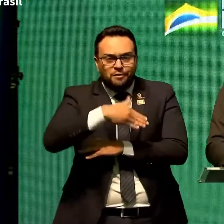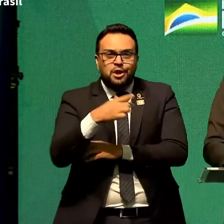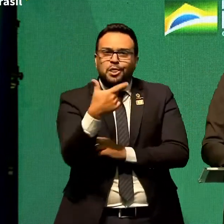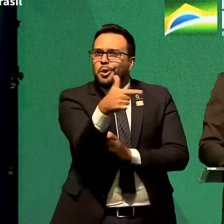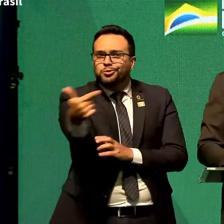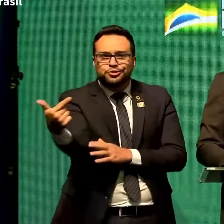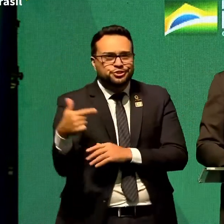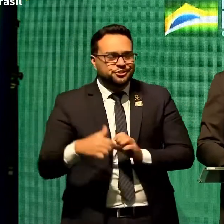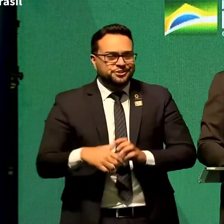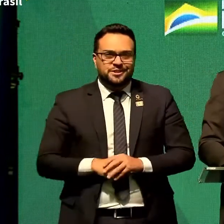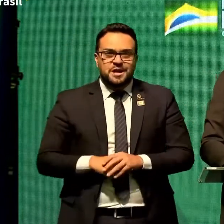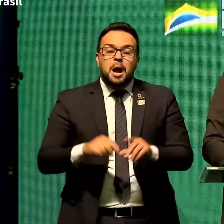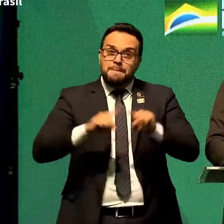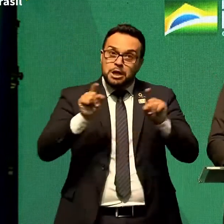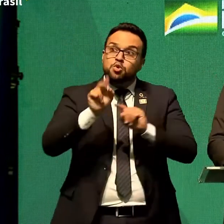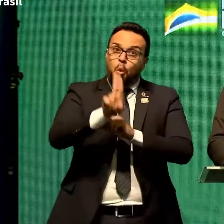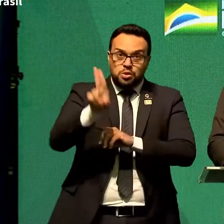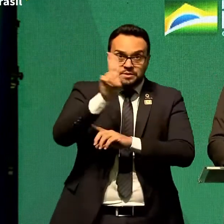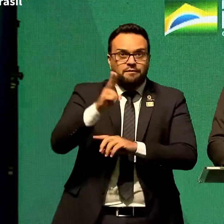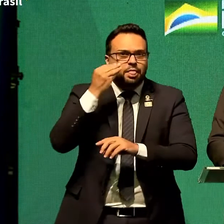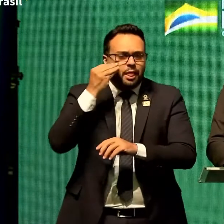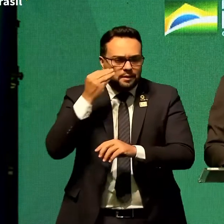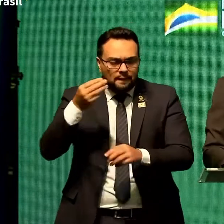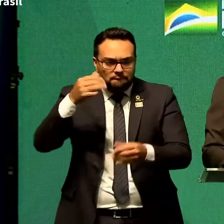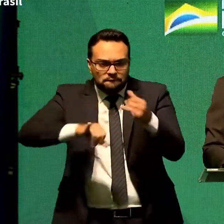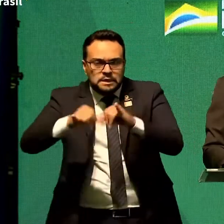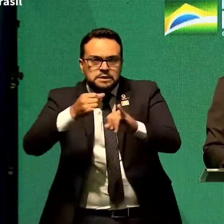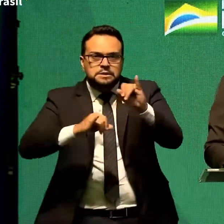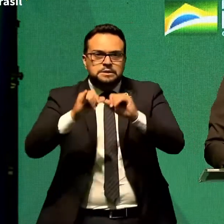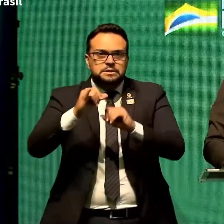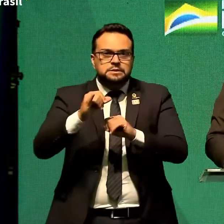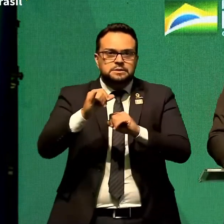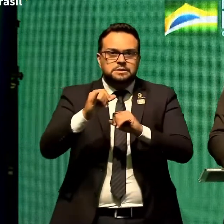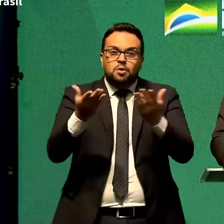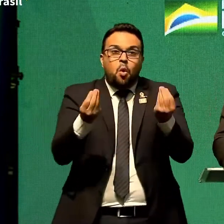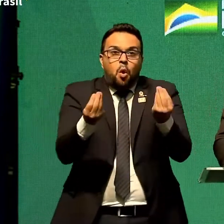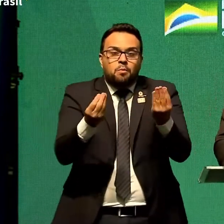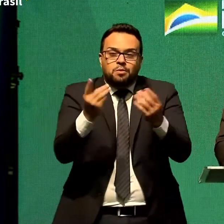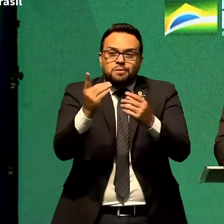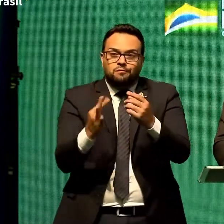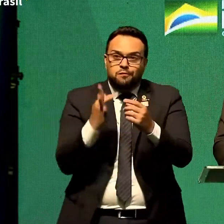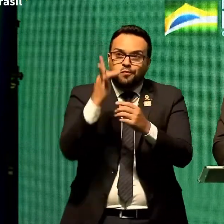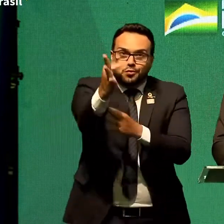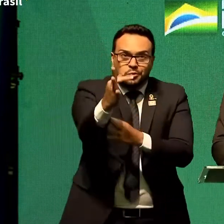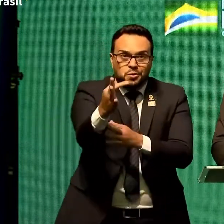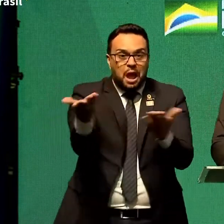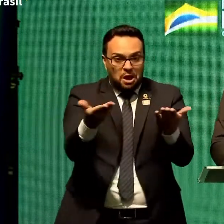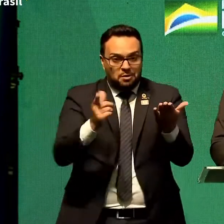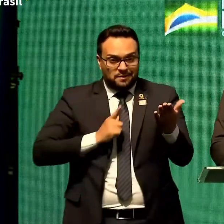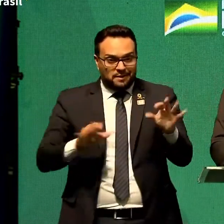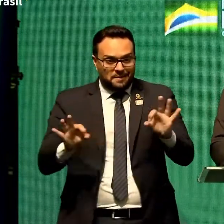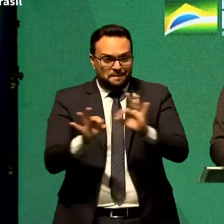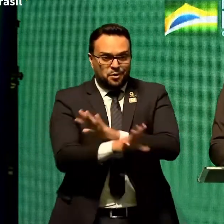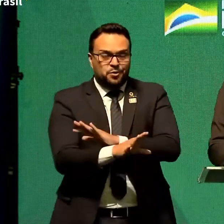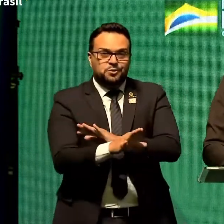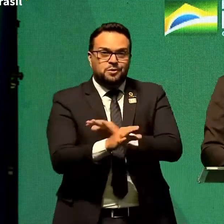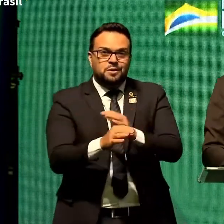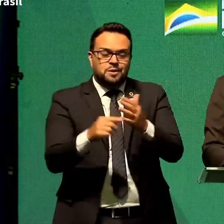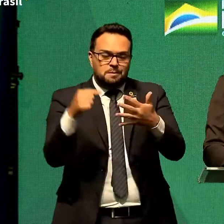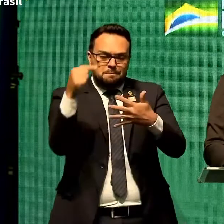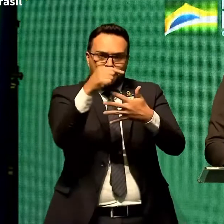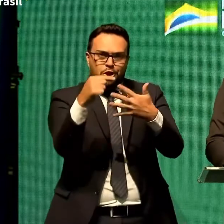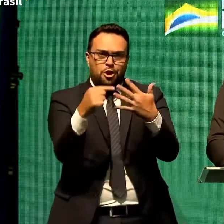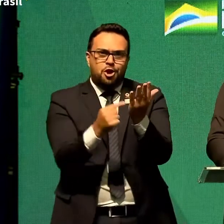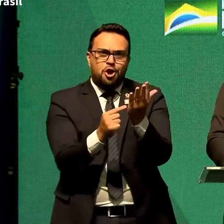Se não tivesse usado, não chegaríamos no futuro ao Coquetel, que dá quase